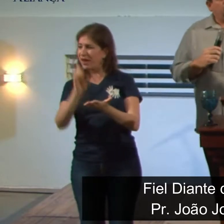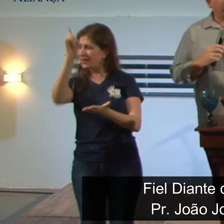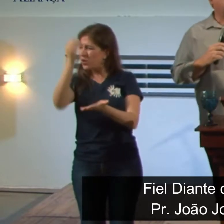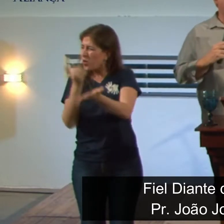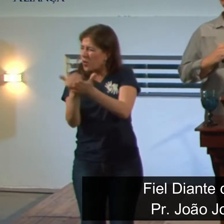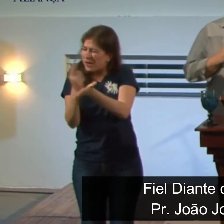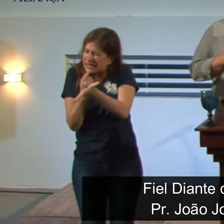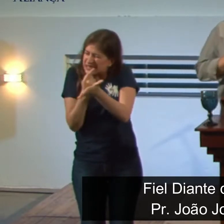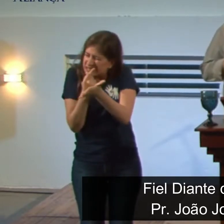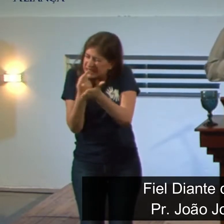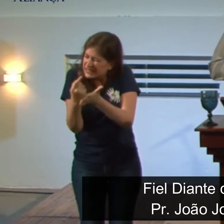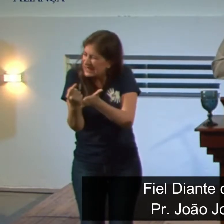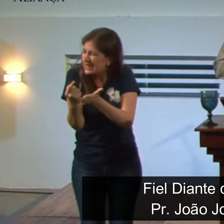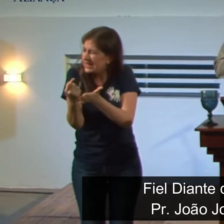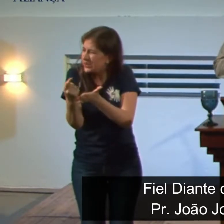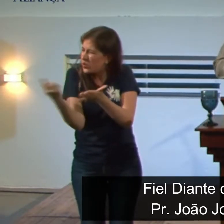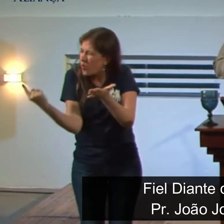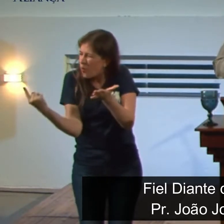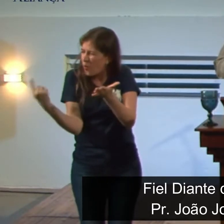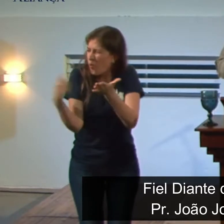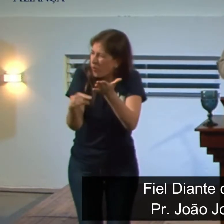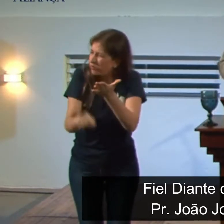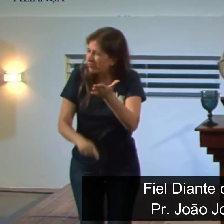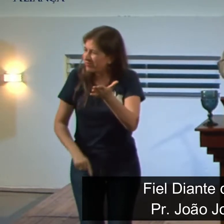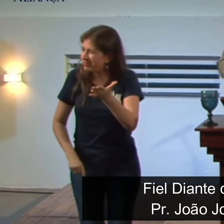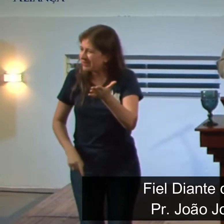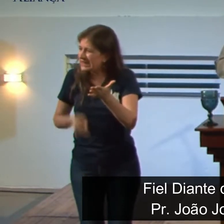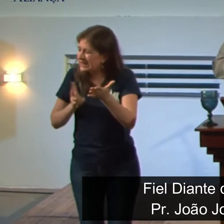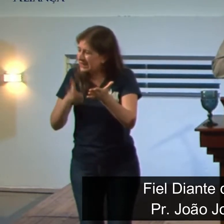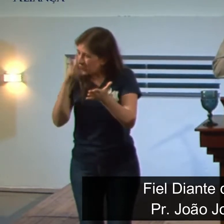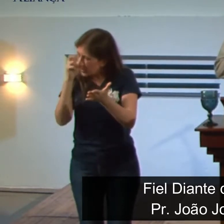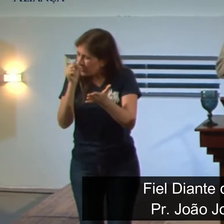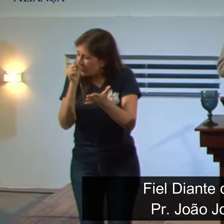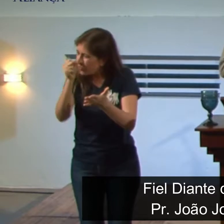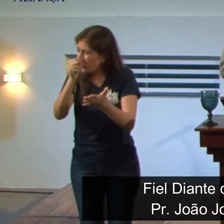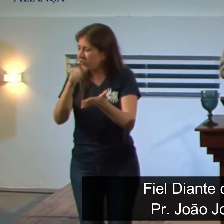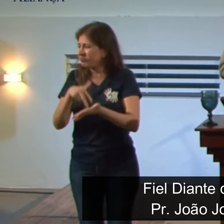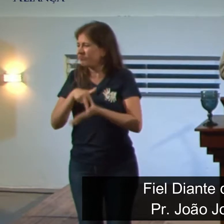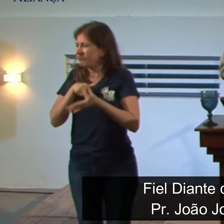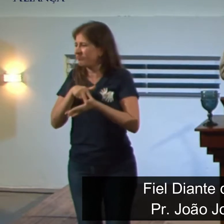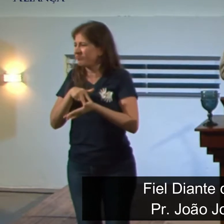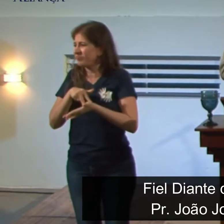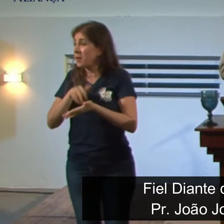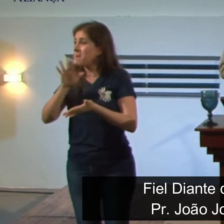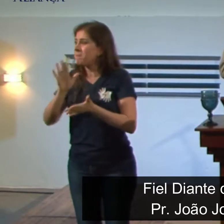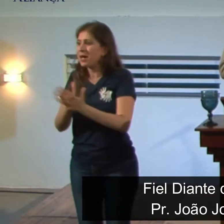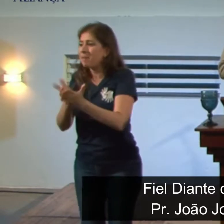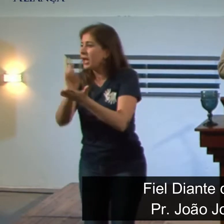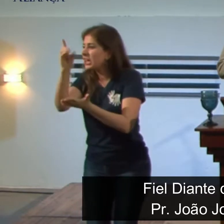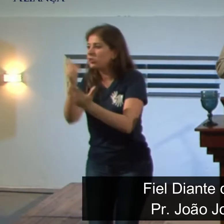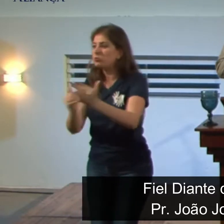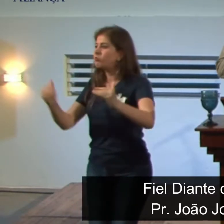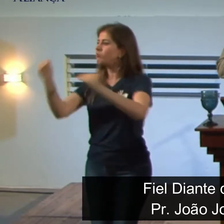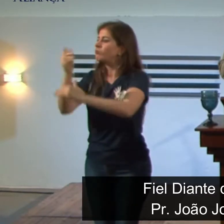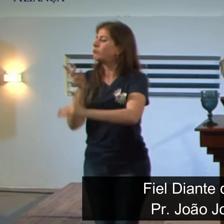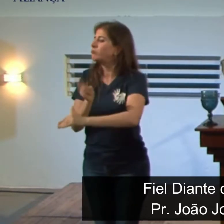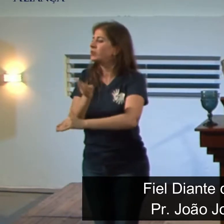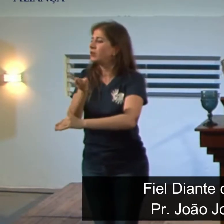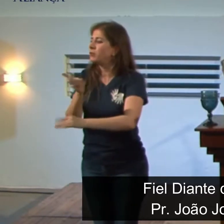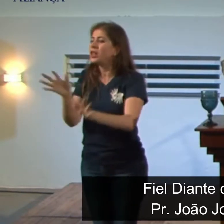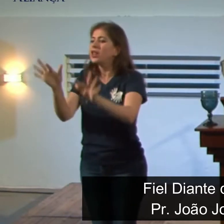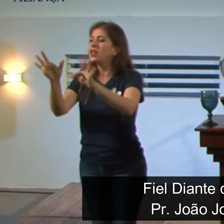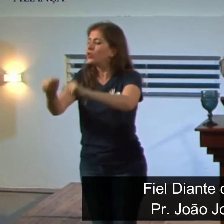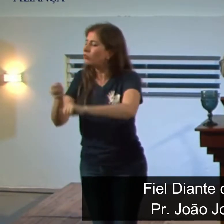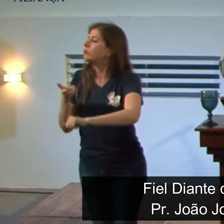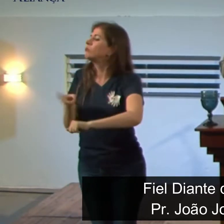Gênesis, é muito forte, mas você percebe também que a palavra de Deus sempre foi suficiente, e até o fim,